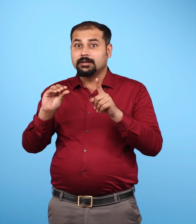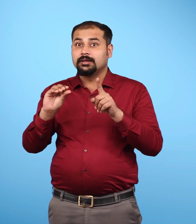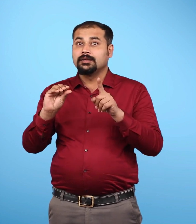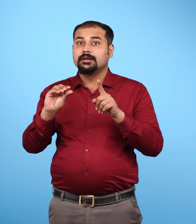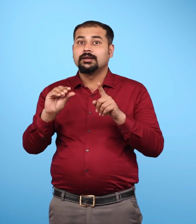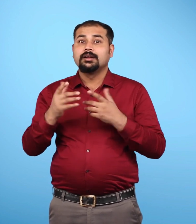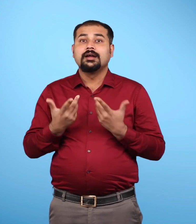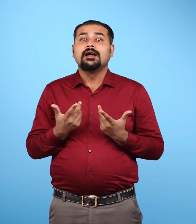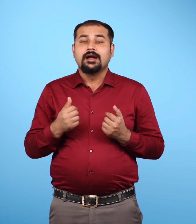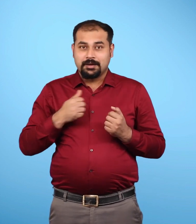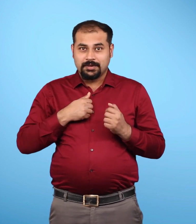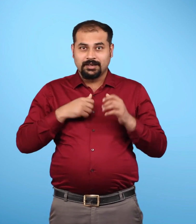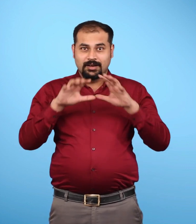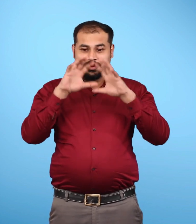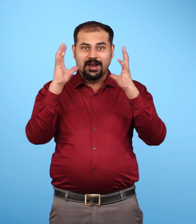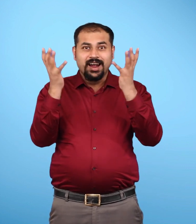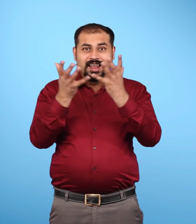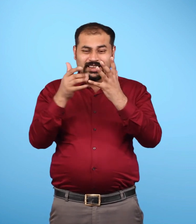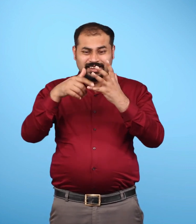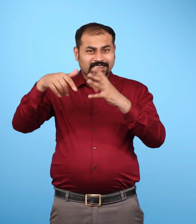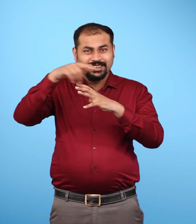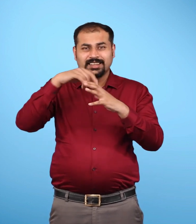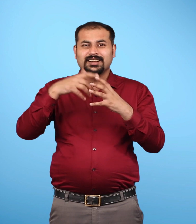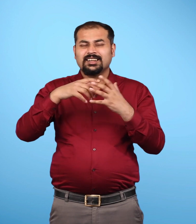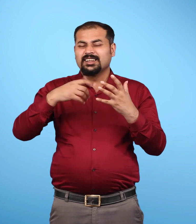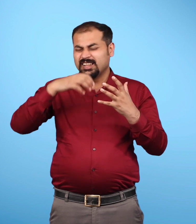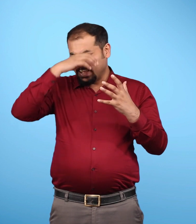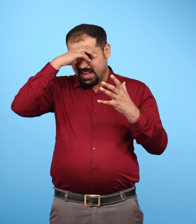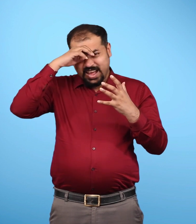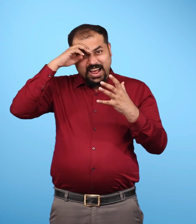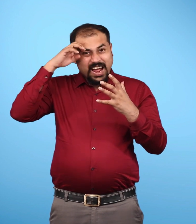लेकिन यहाँ प्रिद्धी के द्वारा छोड़ी गई ओश्चमा को अवश्चोशित करती है